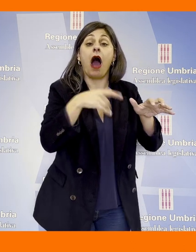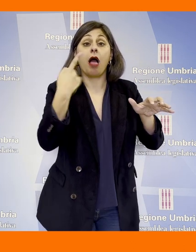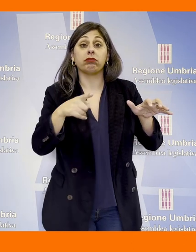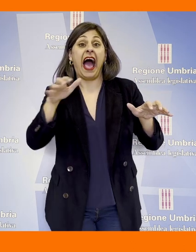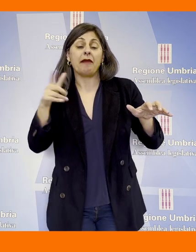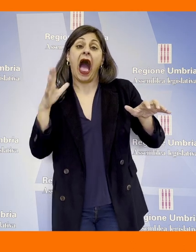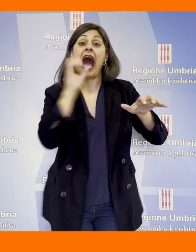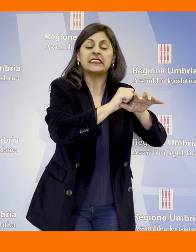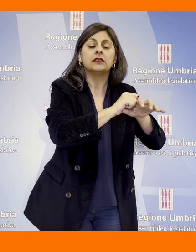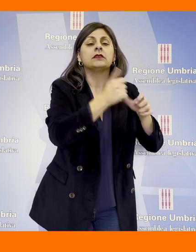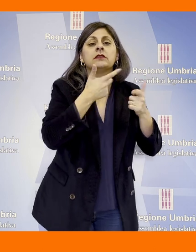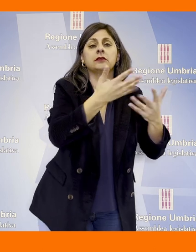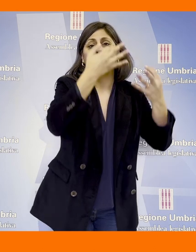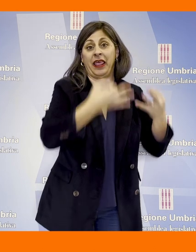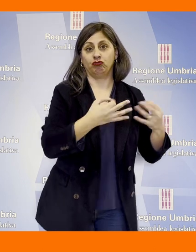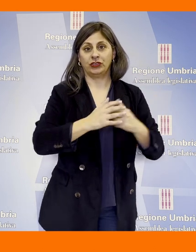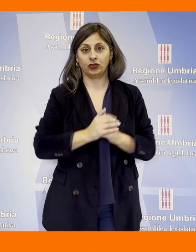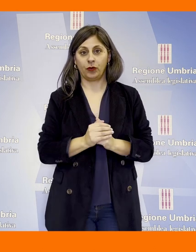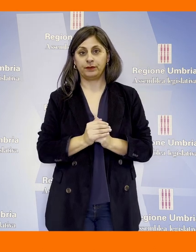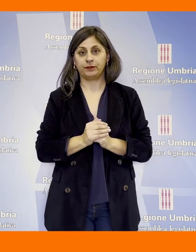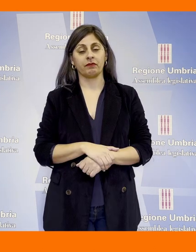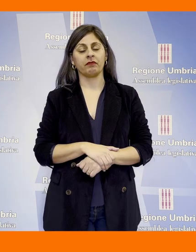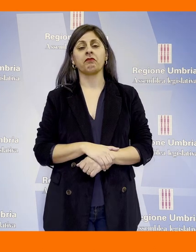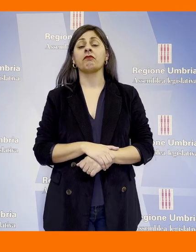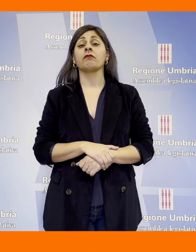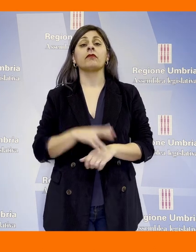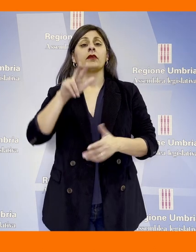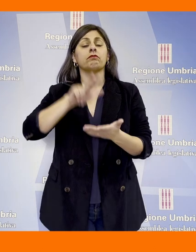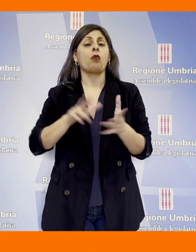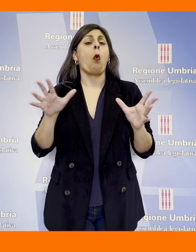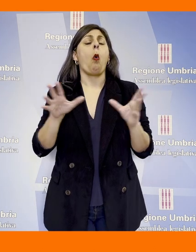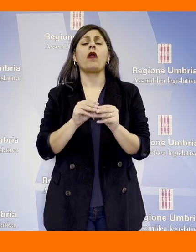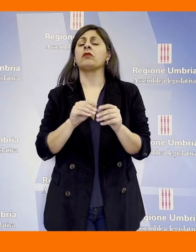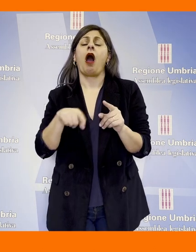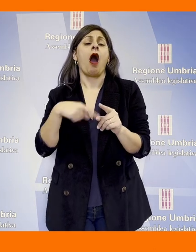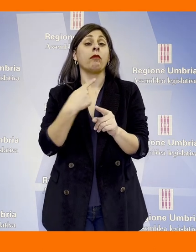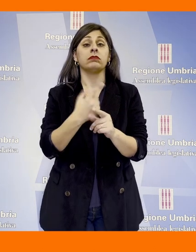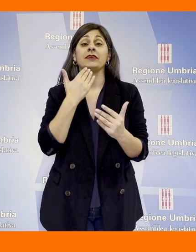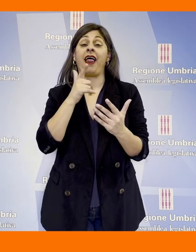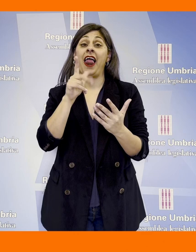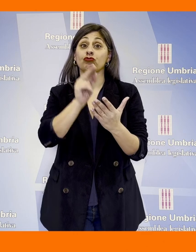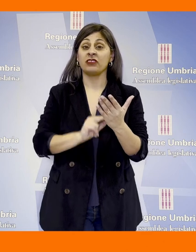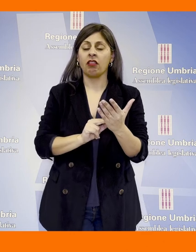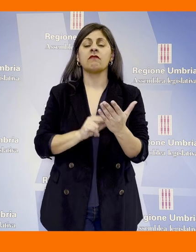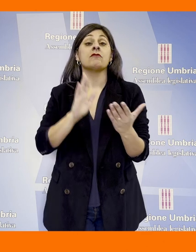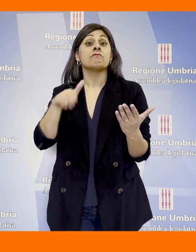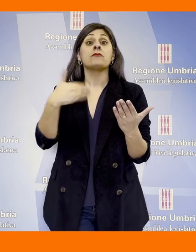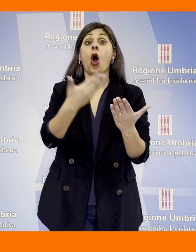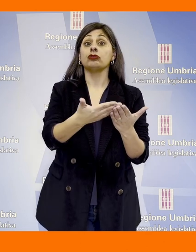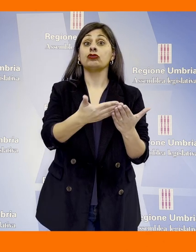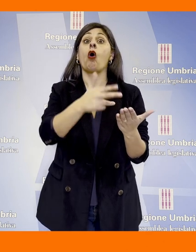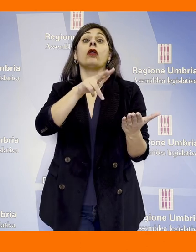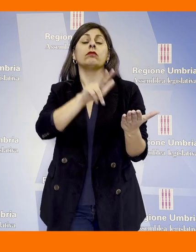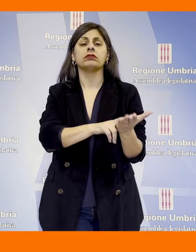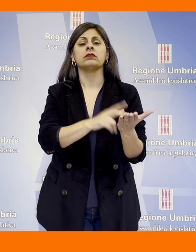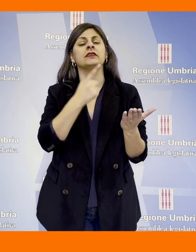abbattuti dalla fauna selvatica. Sempre all'unanimità, l'Assemblea Legislativa ha approvato una mozione in